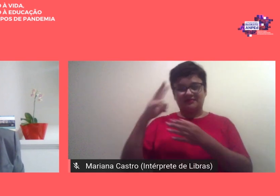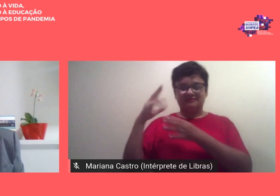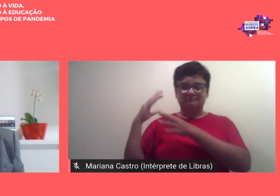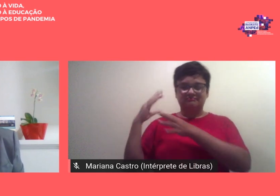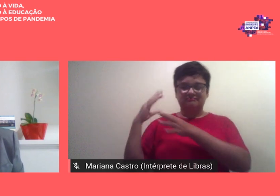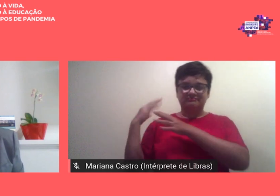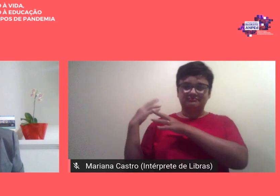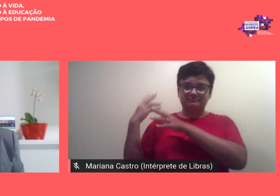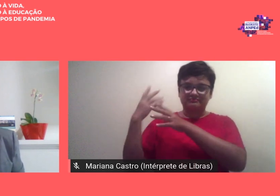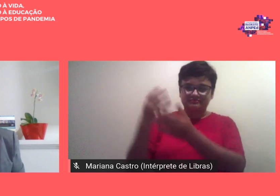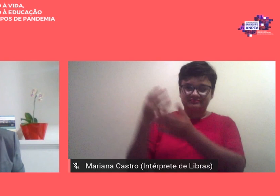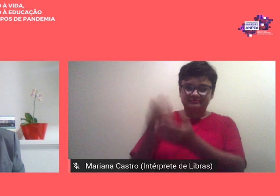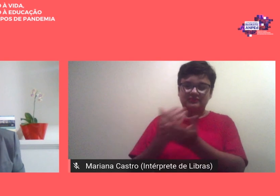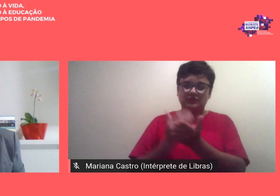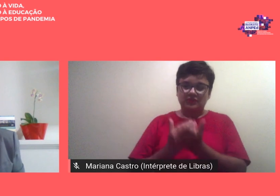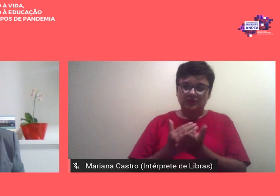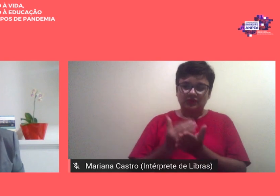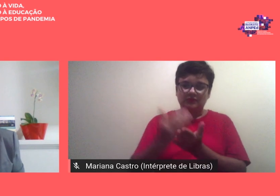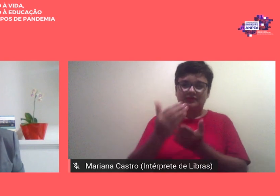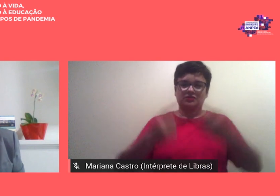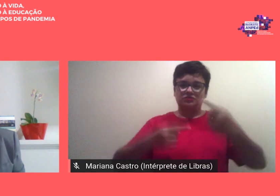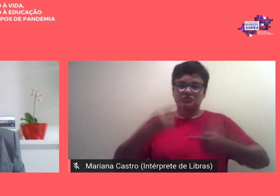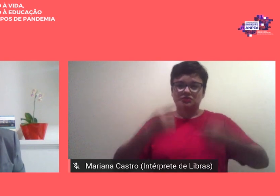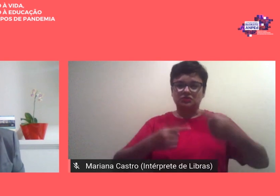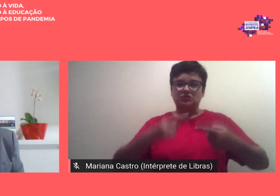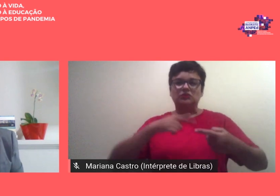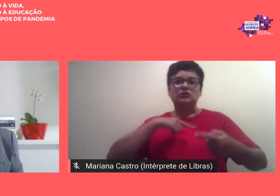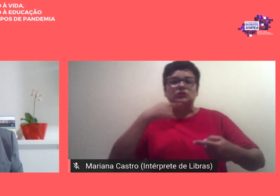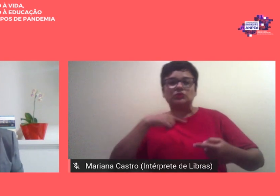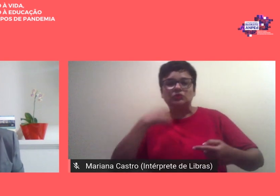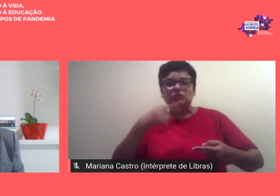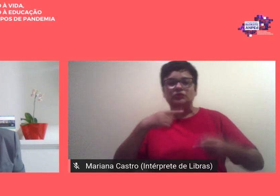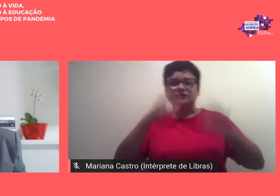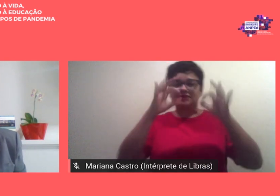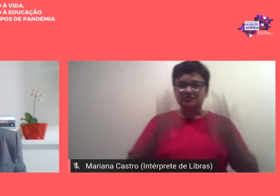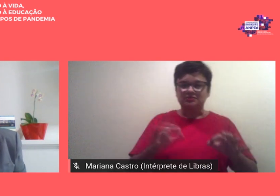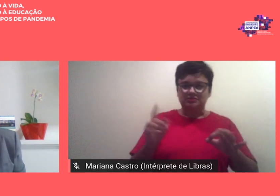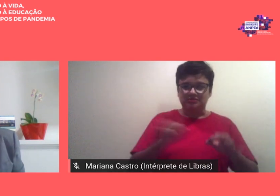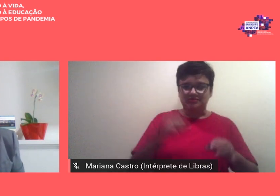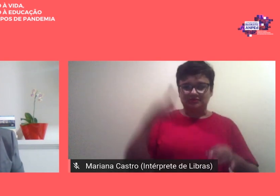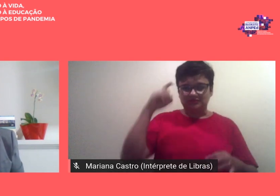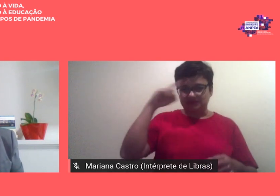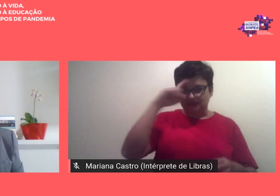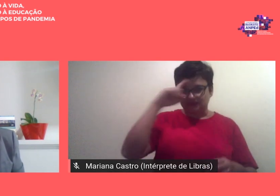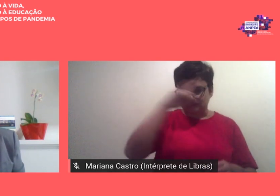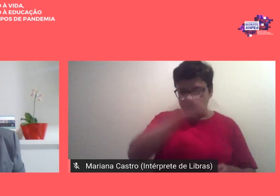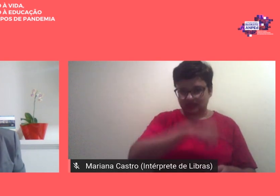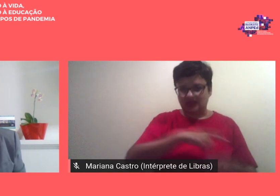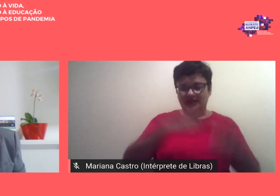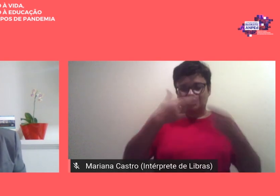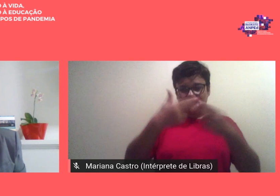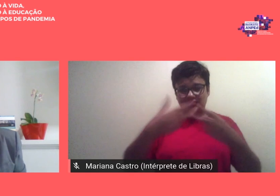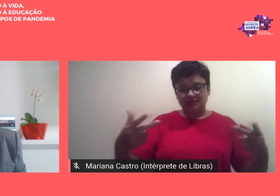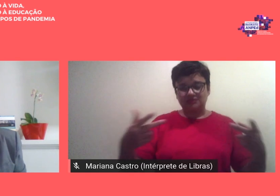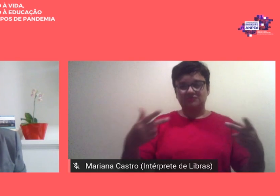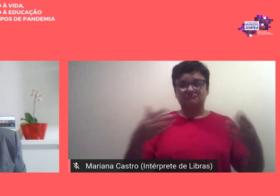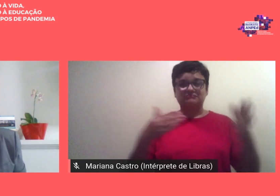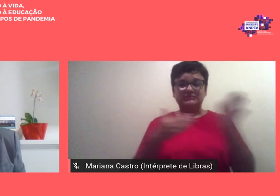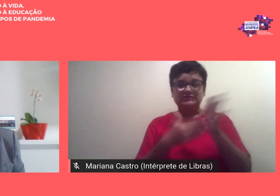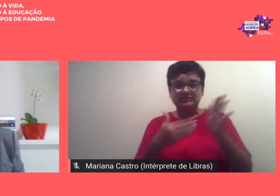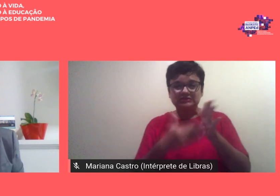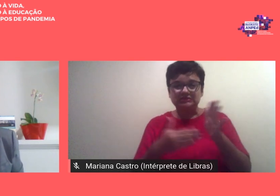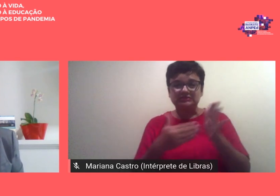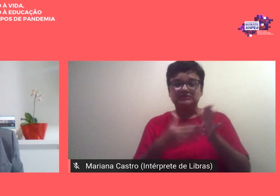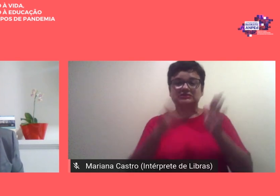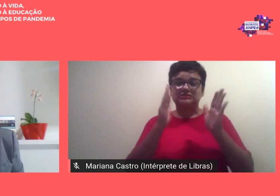discussões dúvidas incertezas dificuldades no limite até sugeria